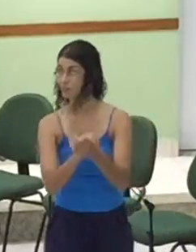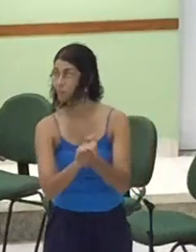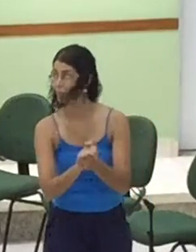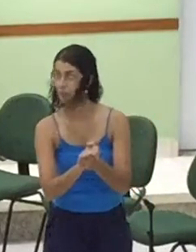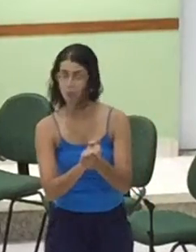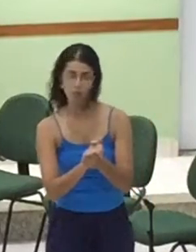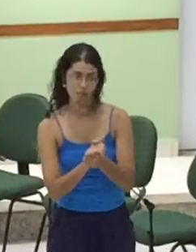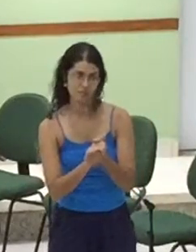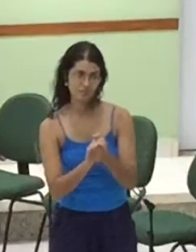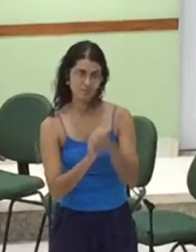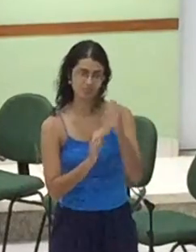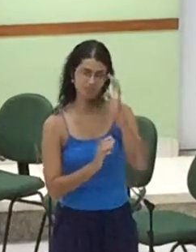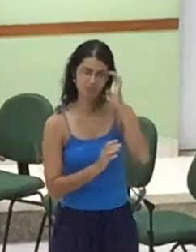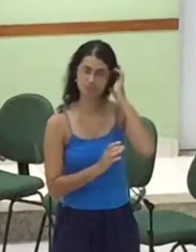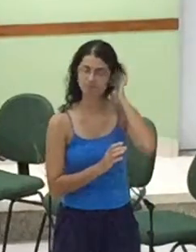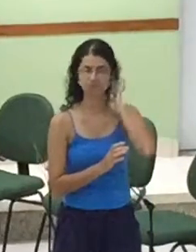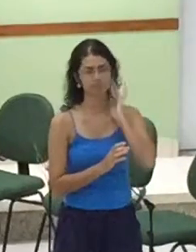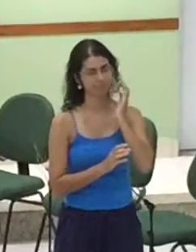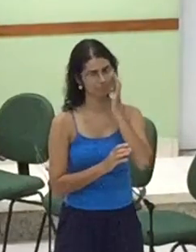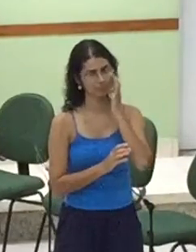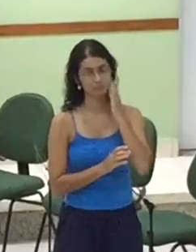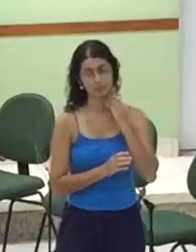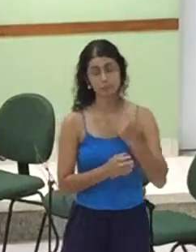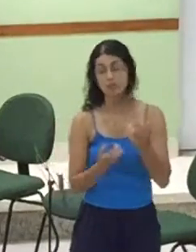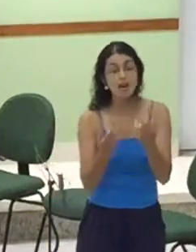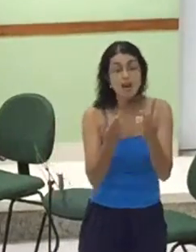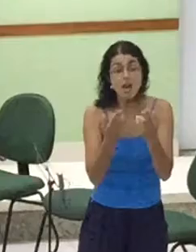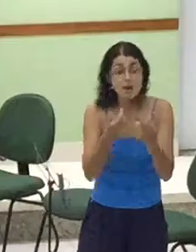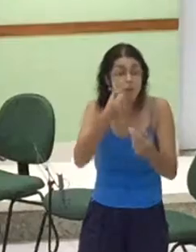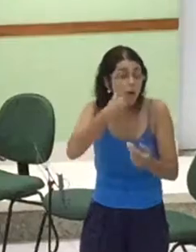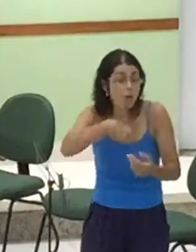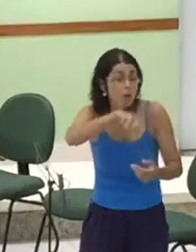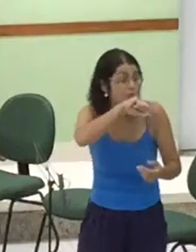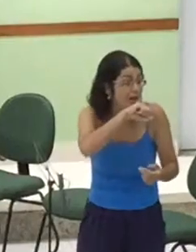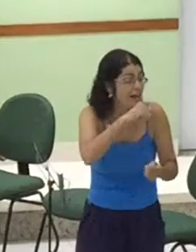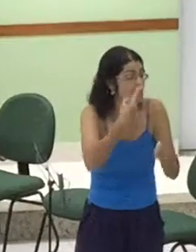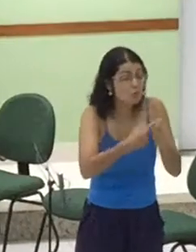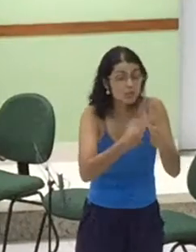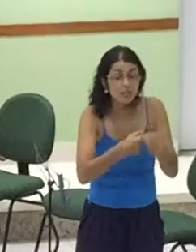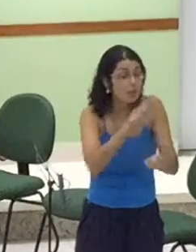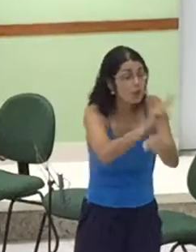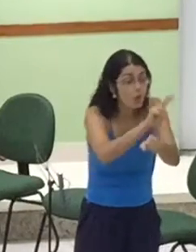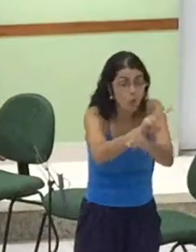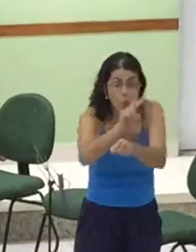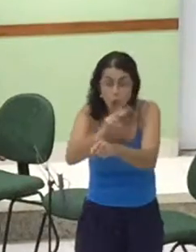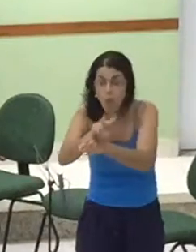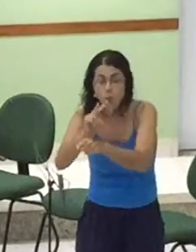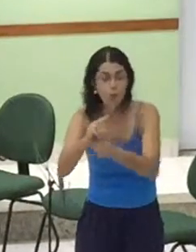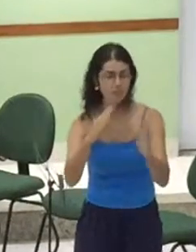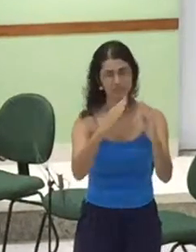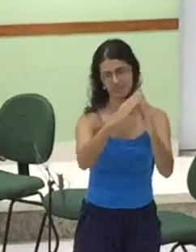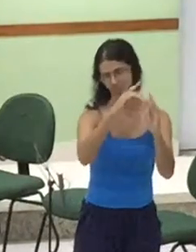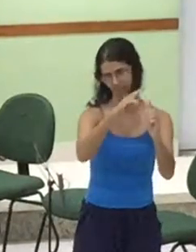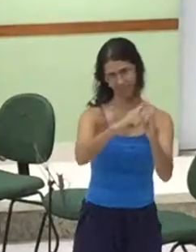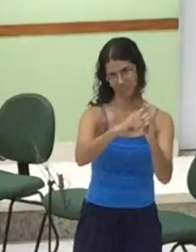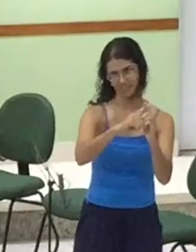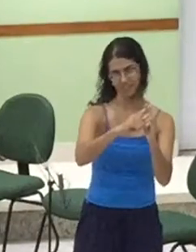Mas eu considero que são mães Porque cuidam de nós Porque uma forma Que nós mesmos Não sabemos nos cuidar